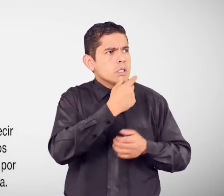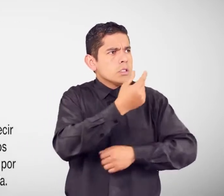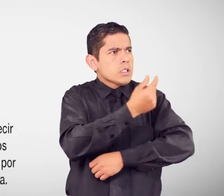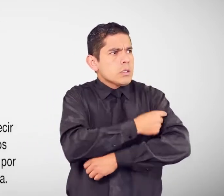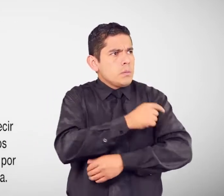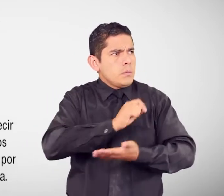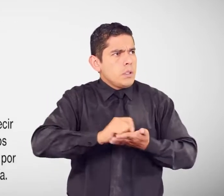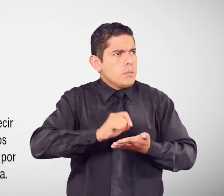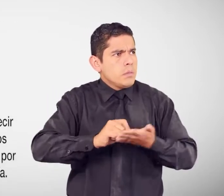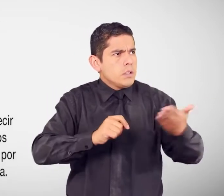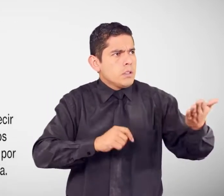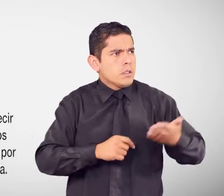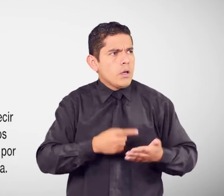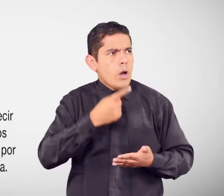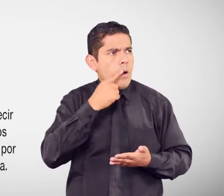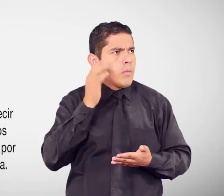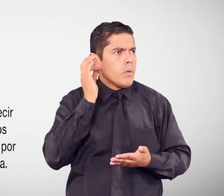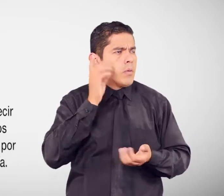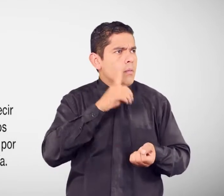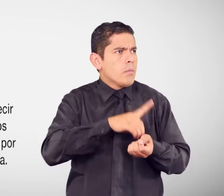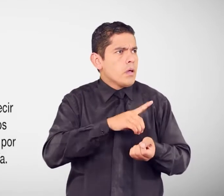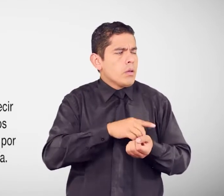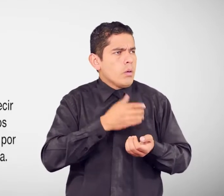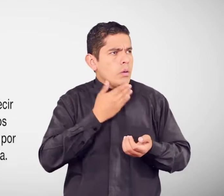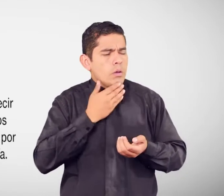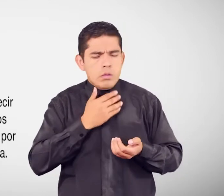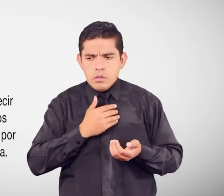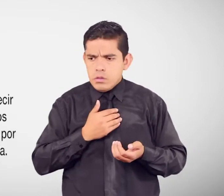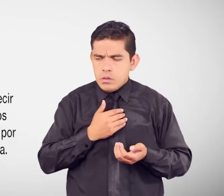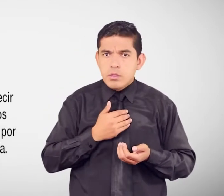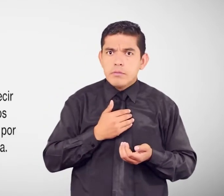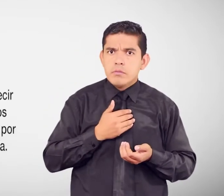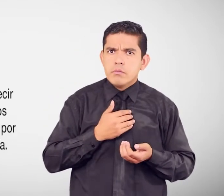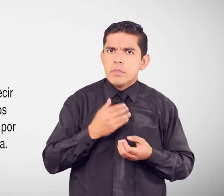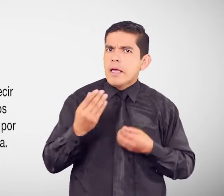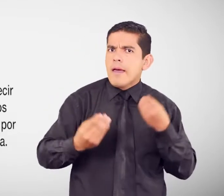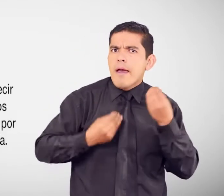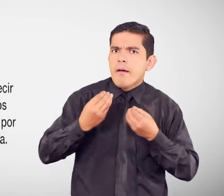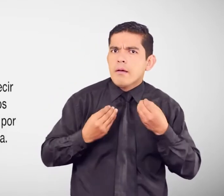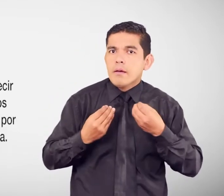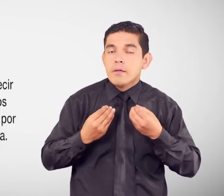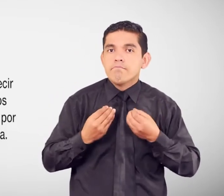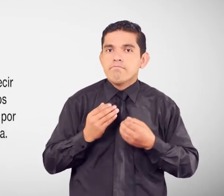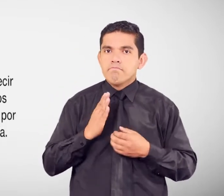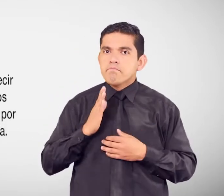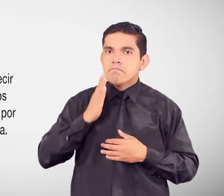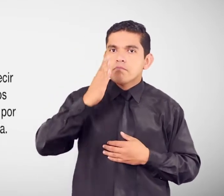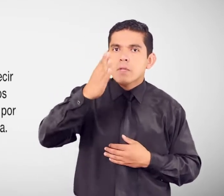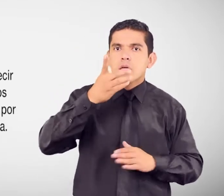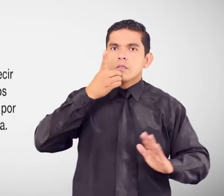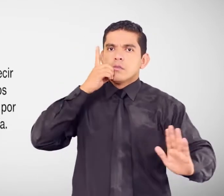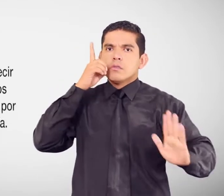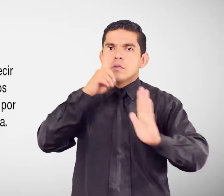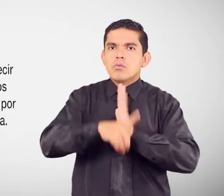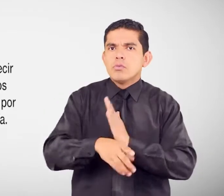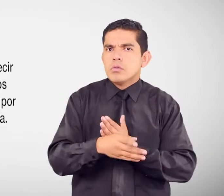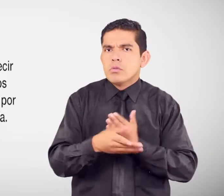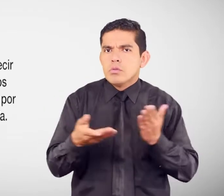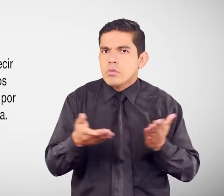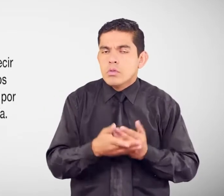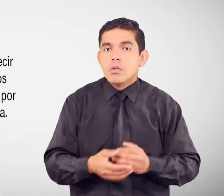Médico O médica ¿Qué debes hacer? Acude a realizar Tu denuncia En Defensoría del Pueblo